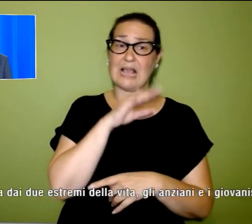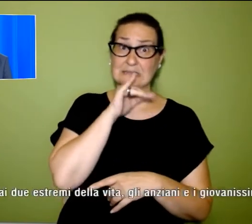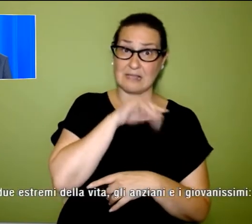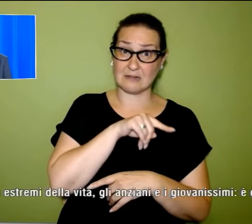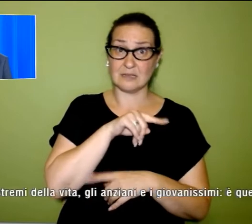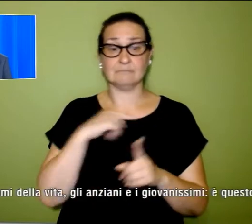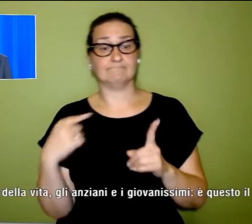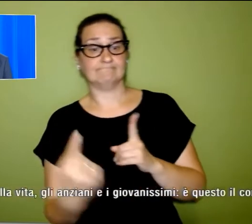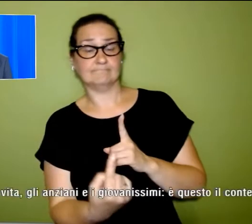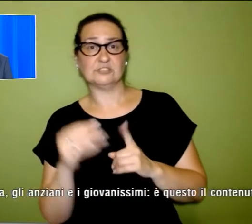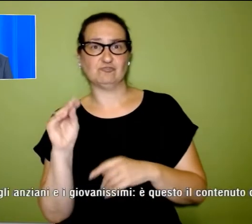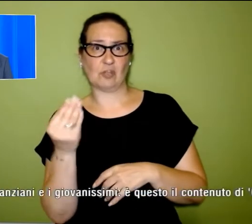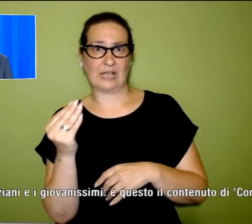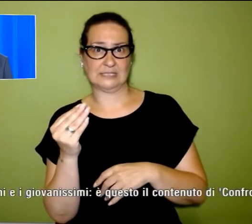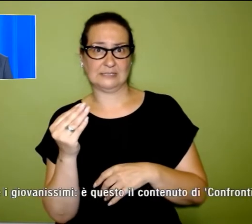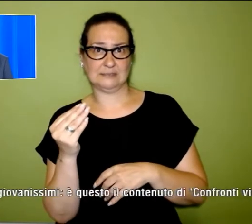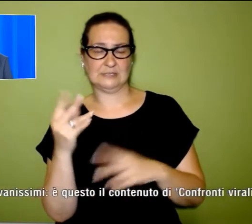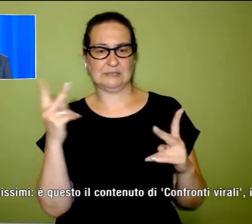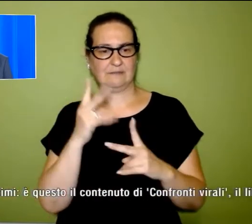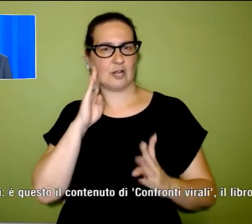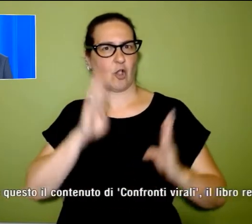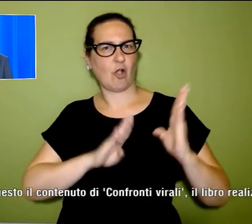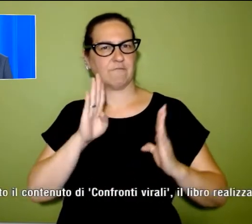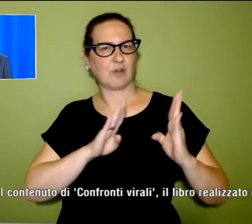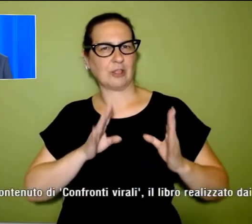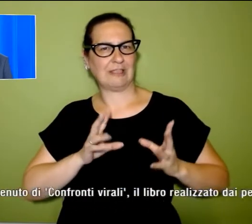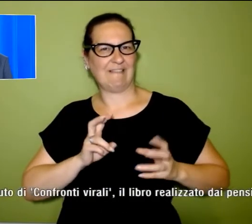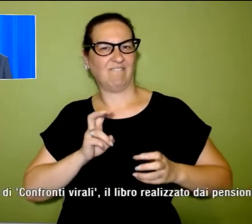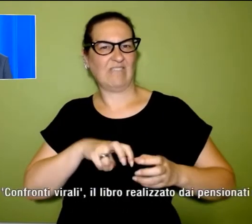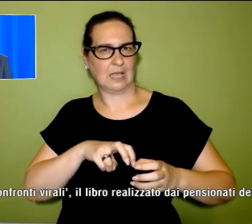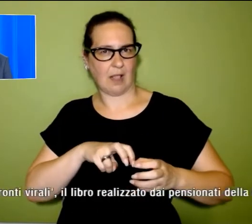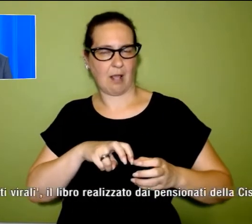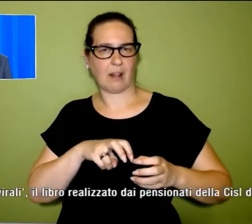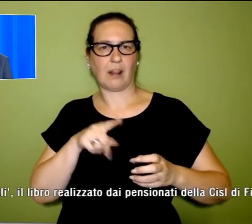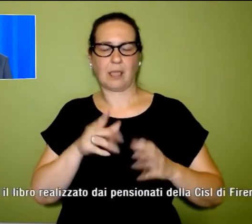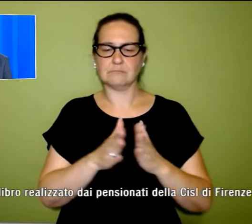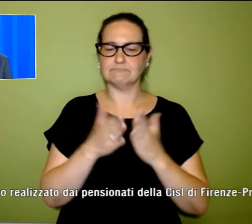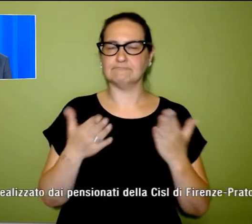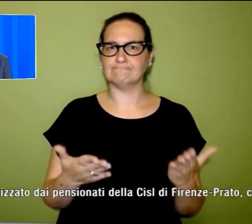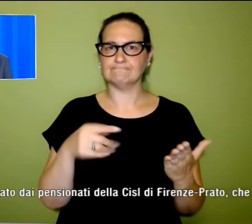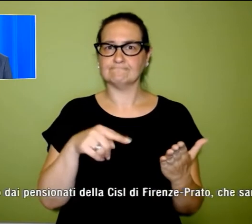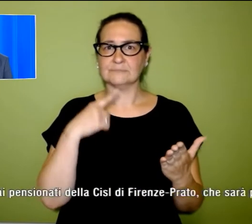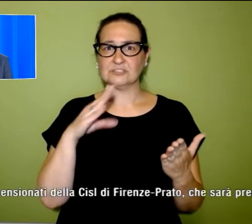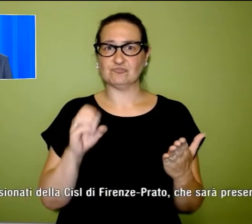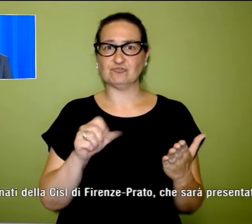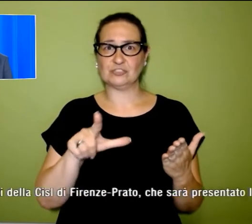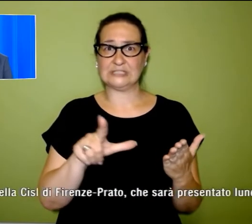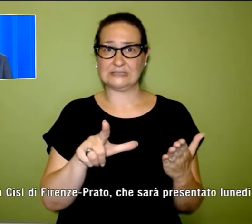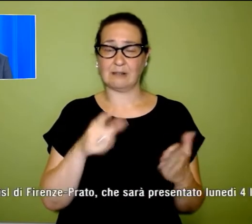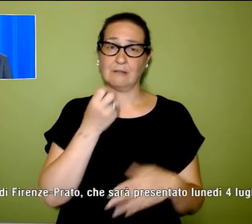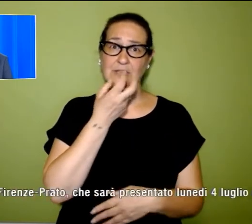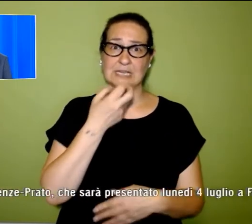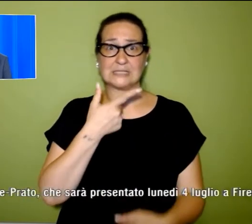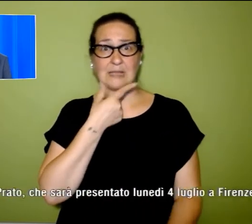questo il contenuto di Confronti Virali il libro realizzato dai pensionati della Cisle di Firenze Prato che